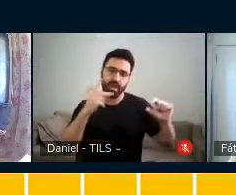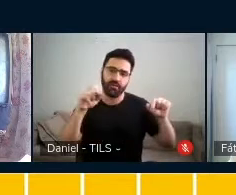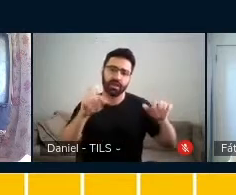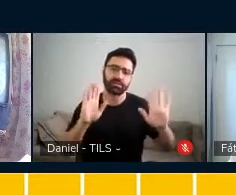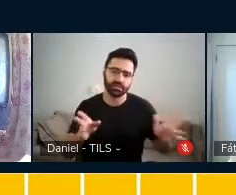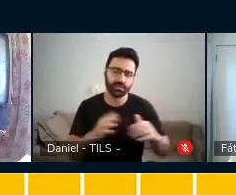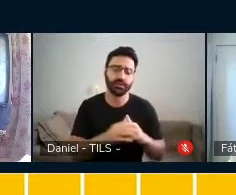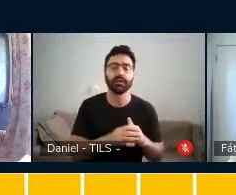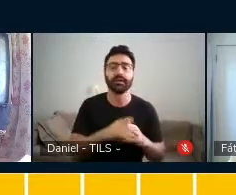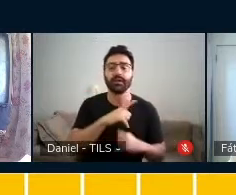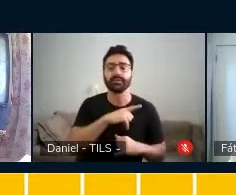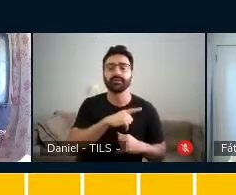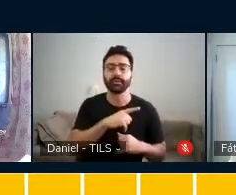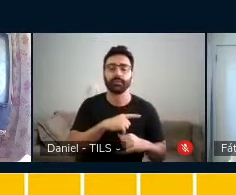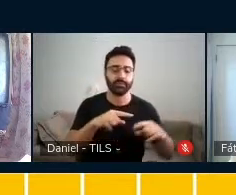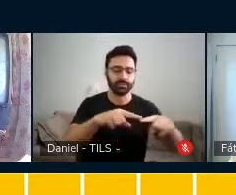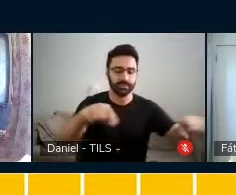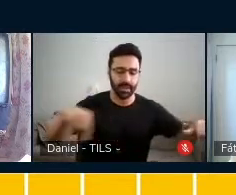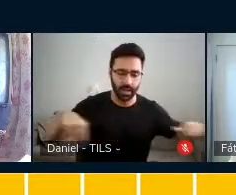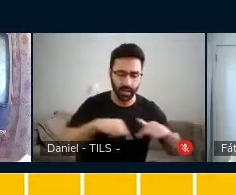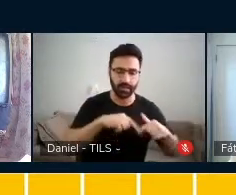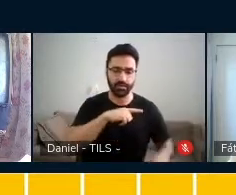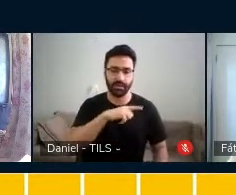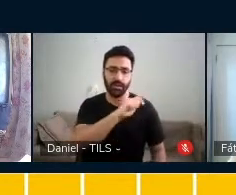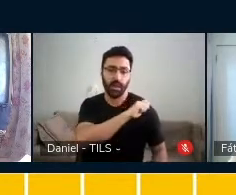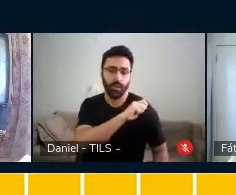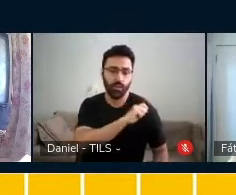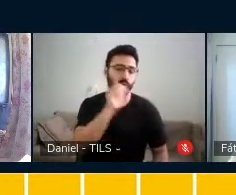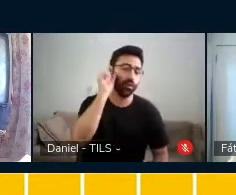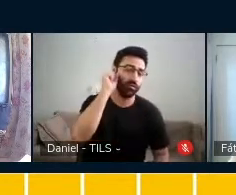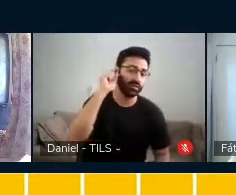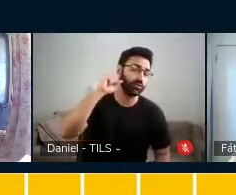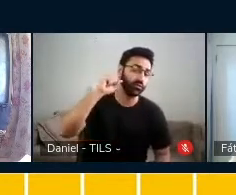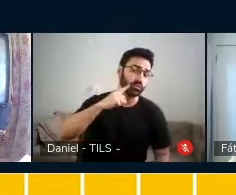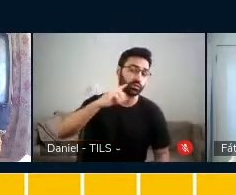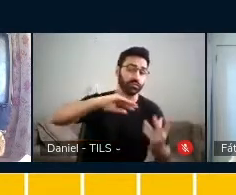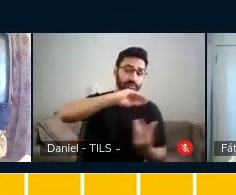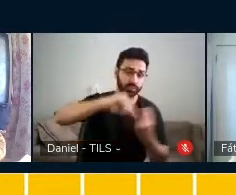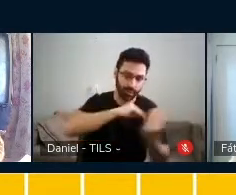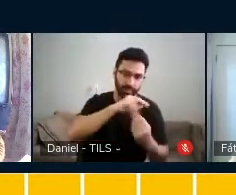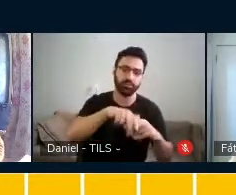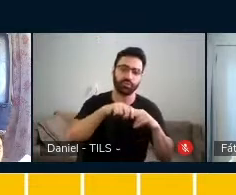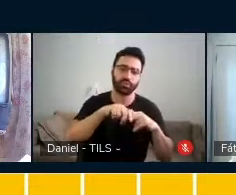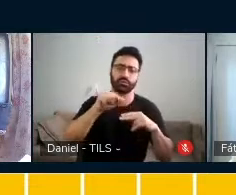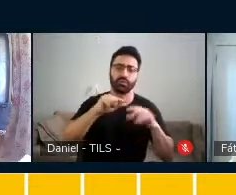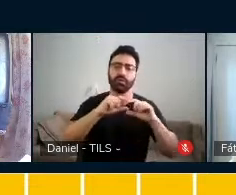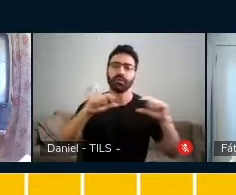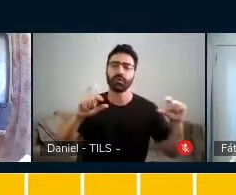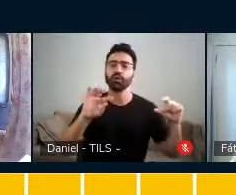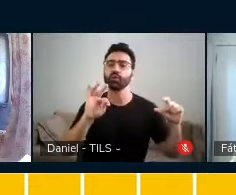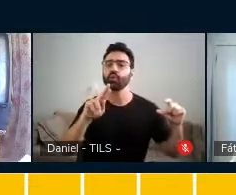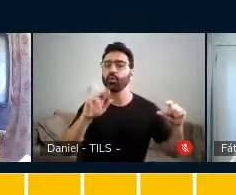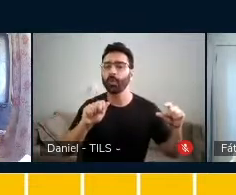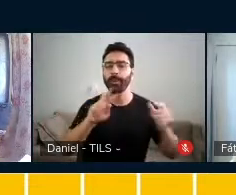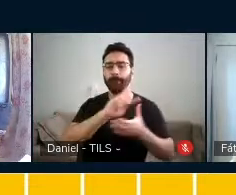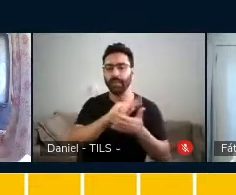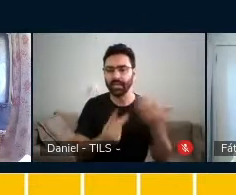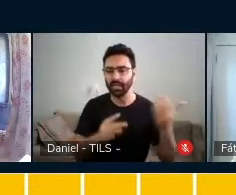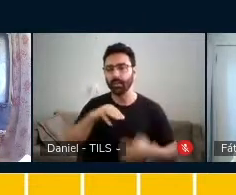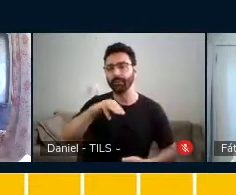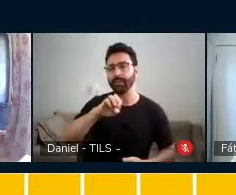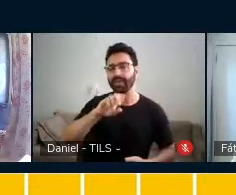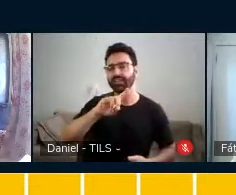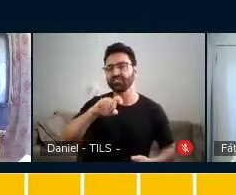a gente tem uma turma que ela é composta de estudantes ouvintes e surdos, e aí eu tenho a presença de um intérprete educacional.